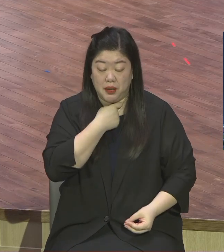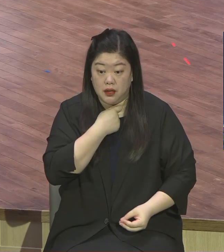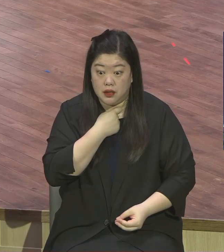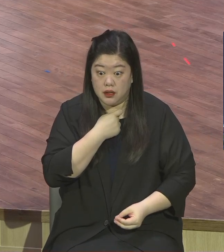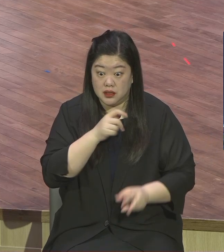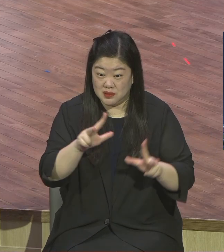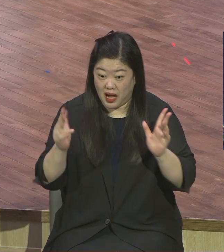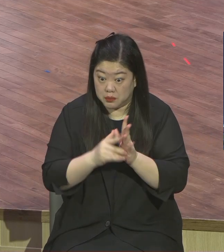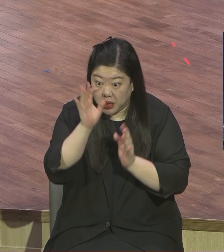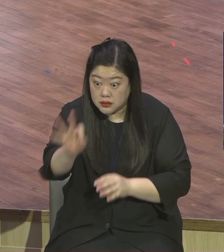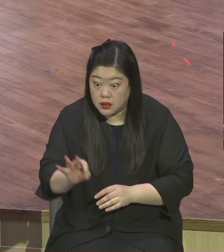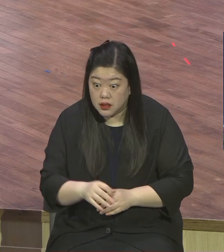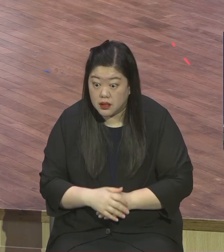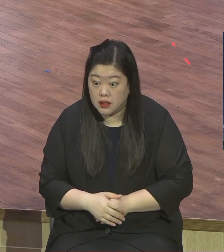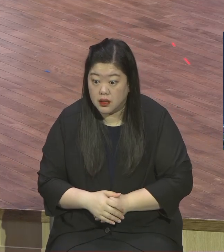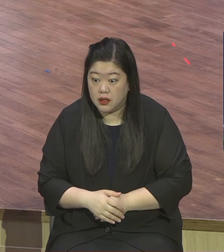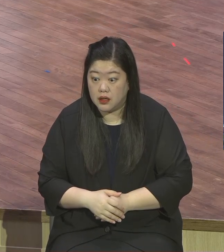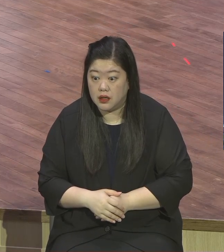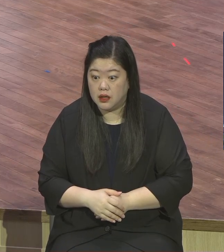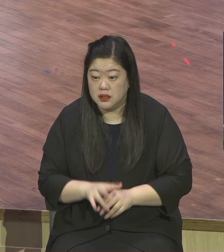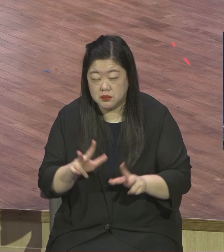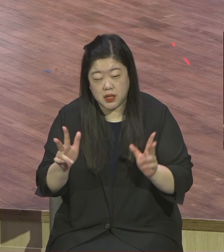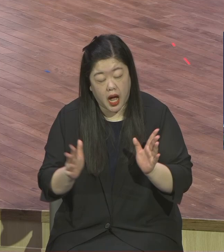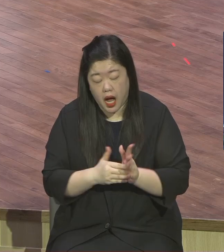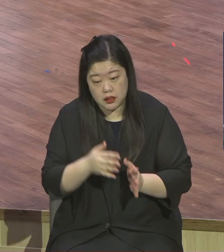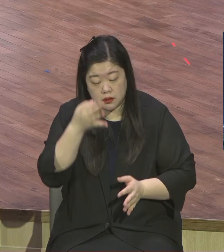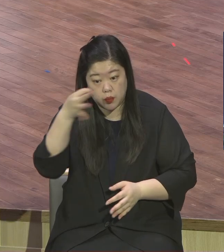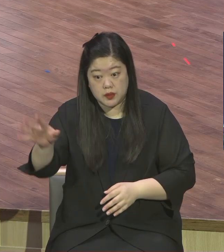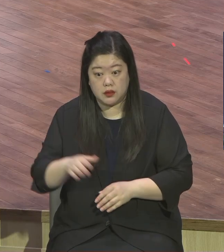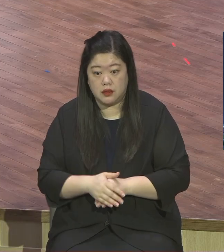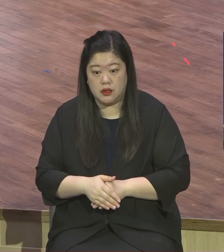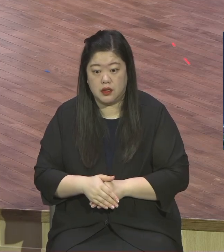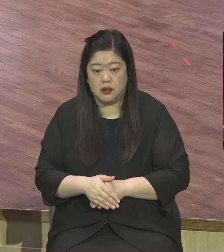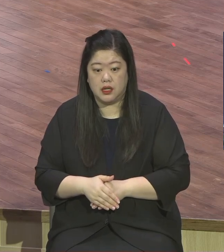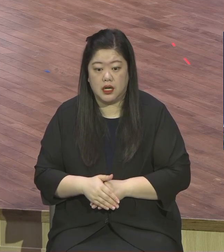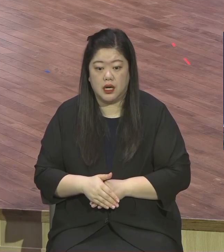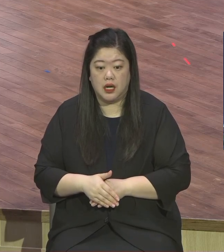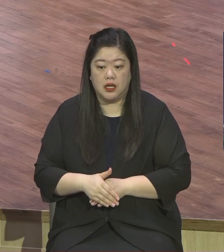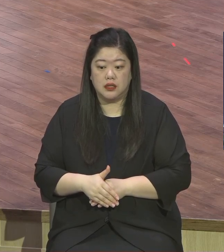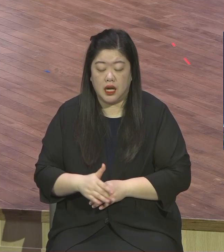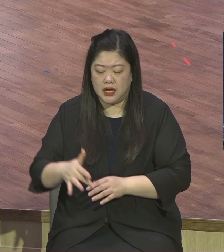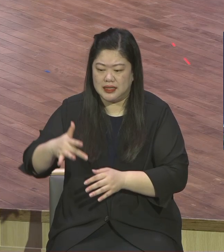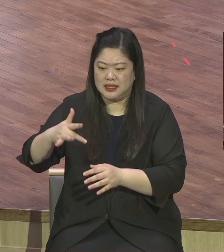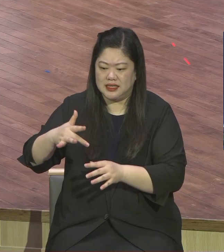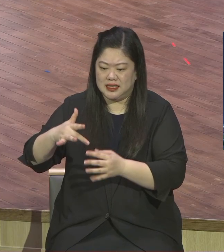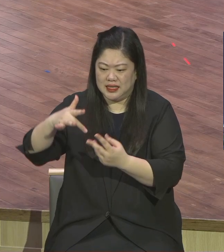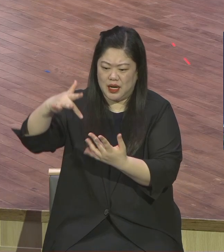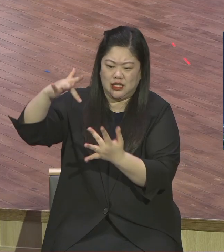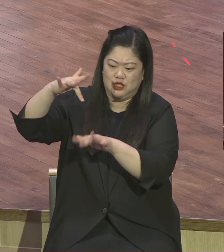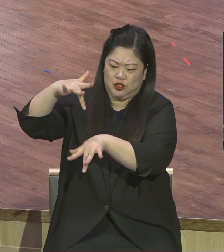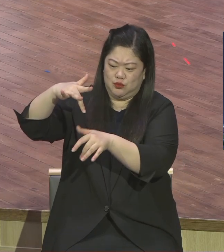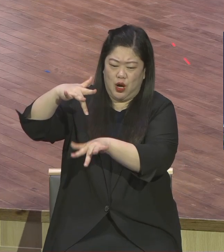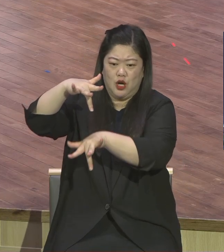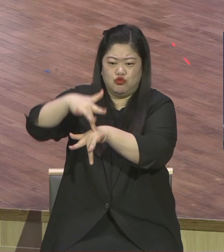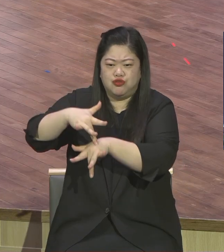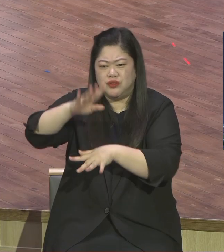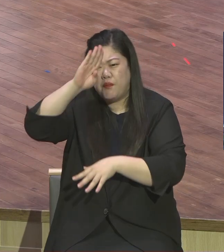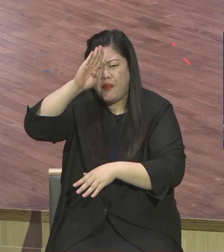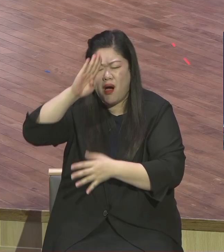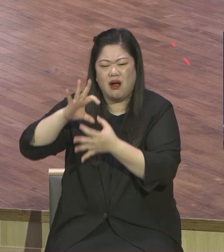너무 괴로우니까 못 죽어서 하니까 이런 저주 속에 사는 그 사람들을